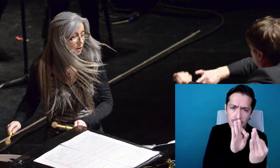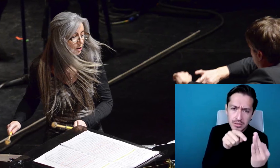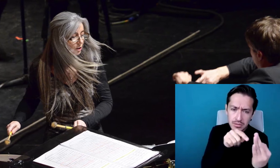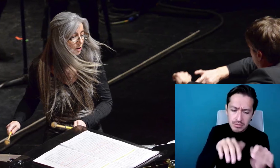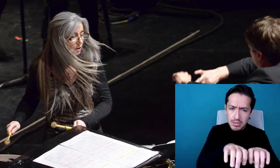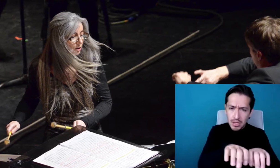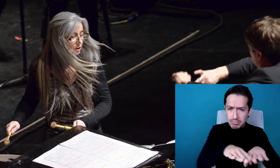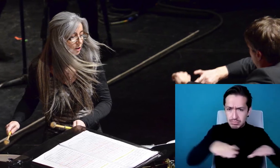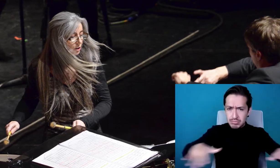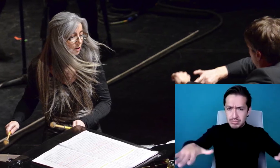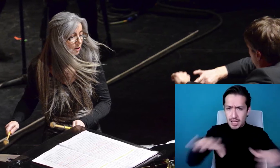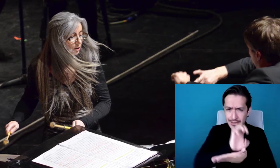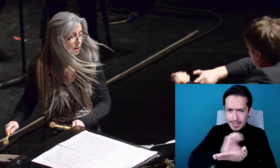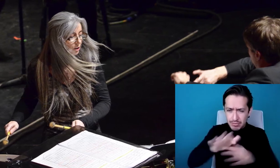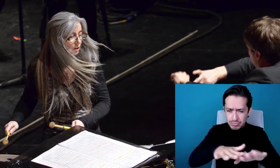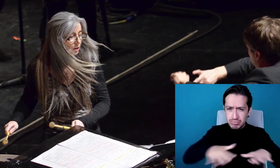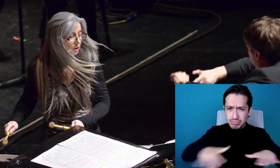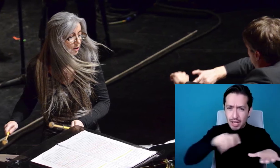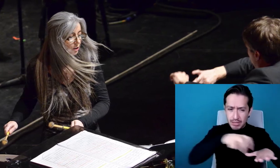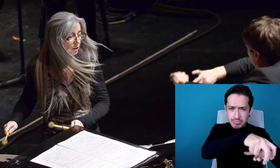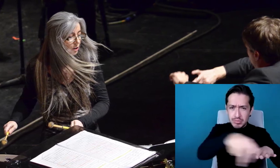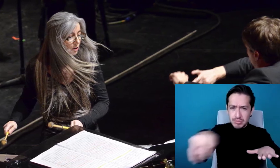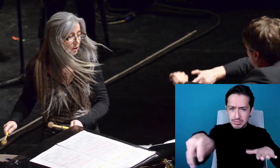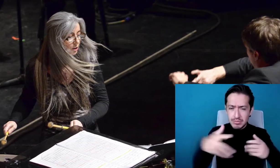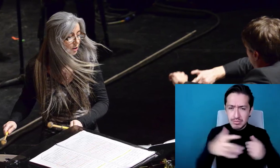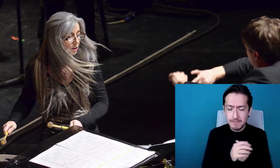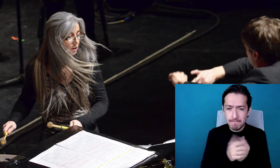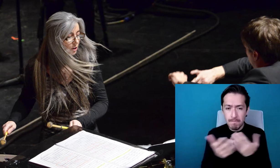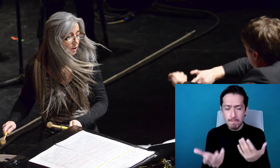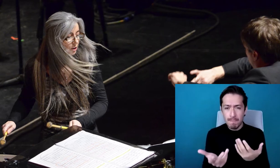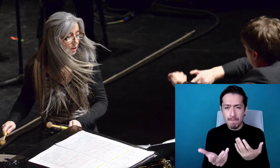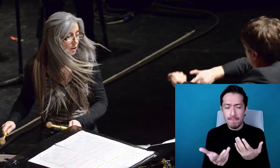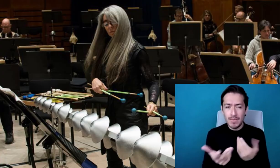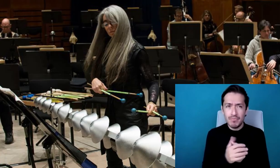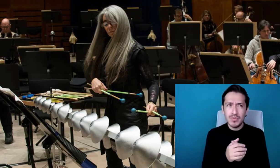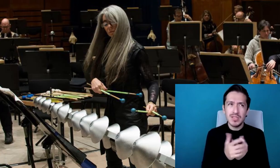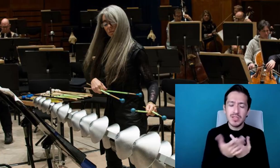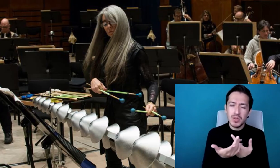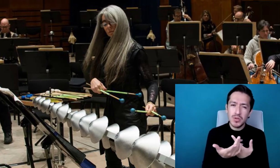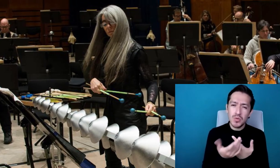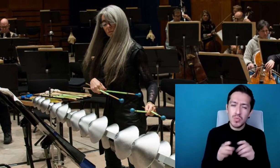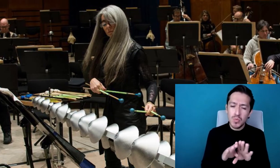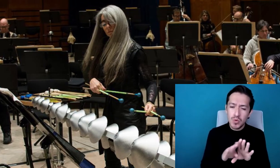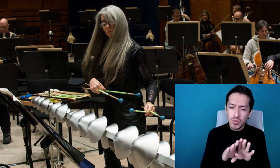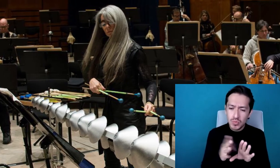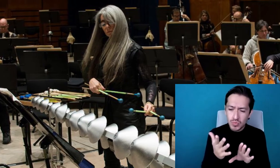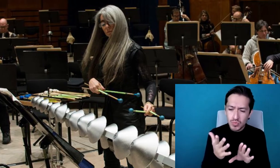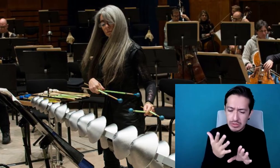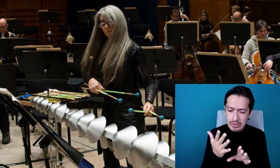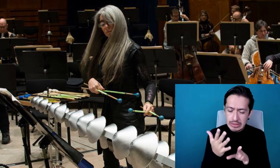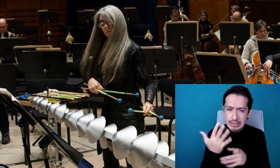Y tomó un poco de tiempo para que los compositores se sintieran